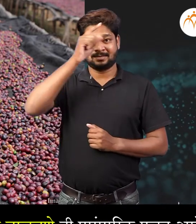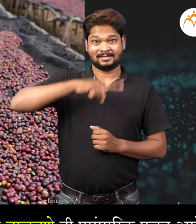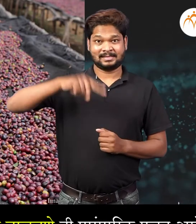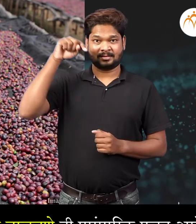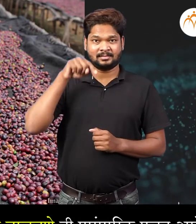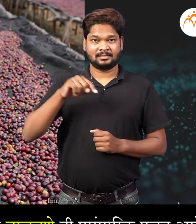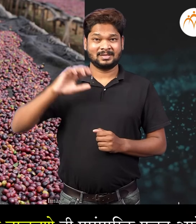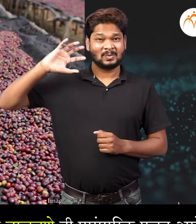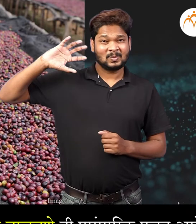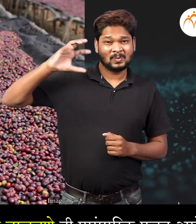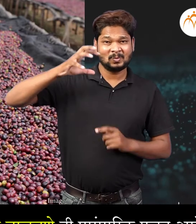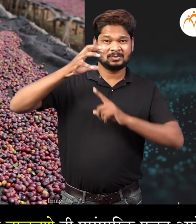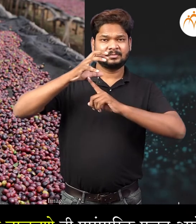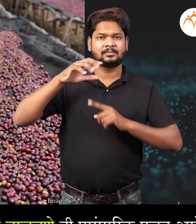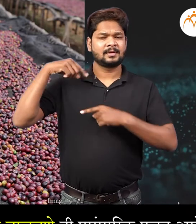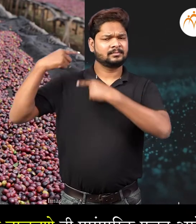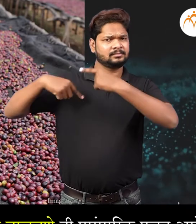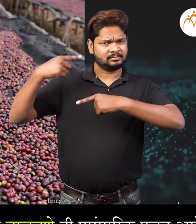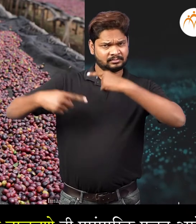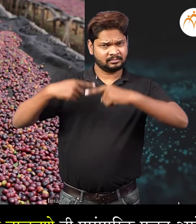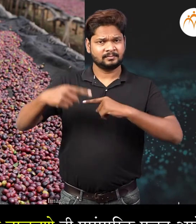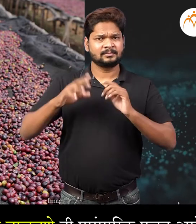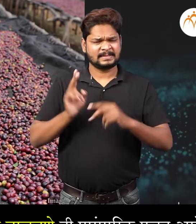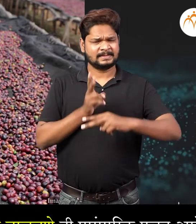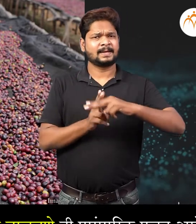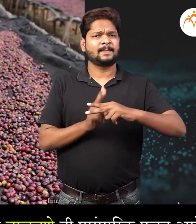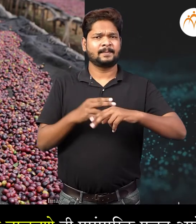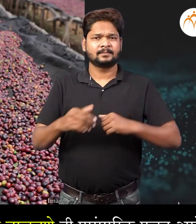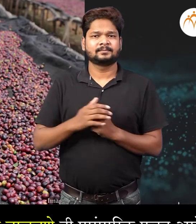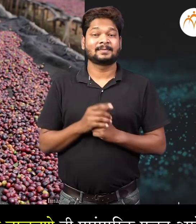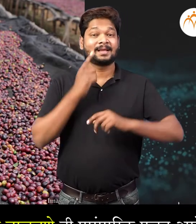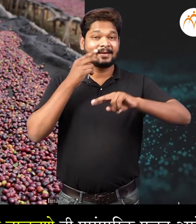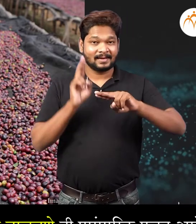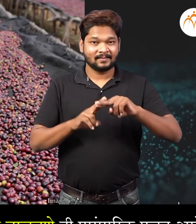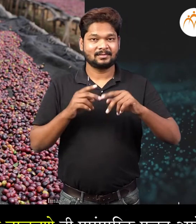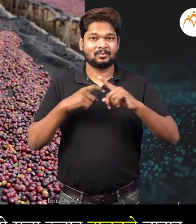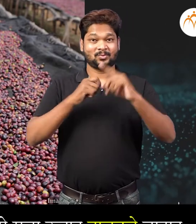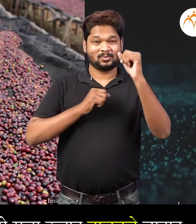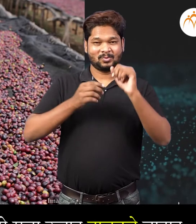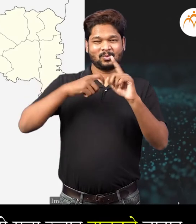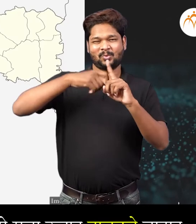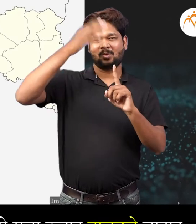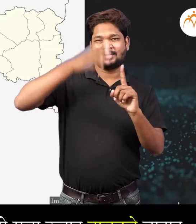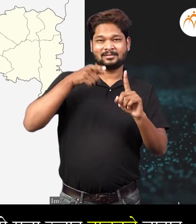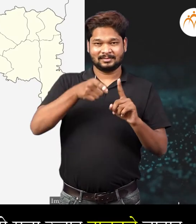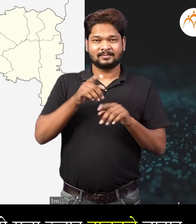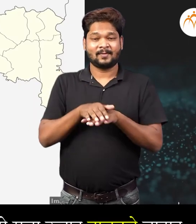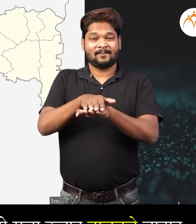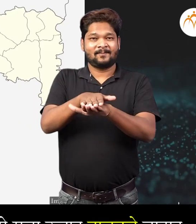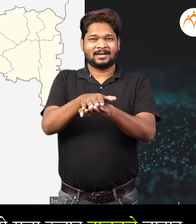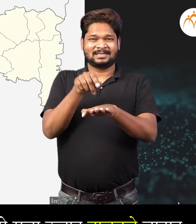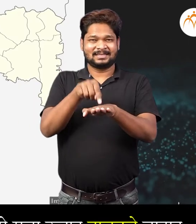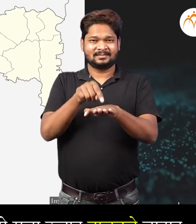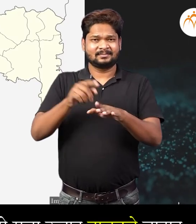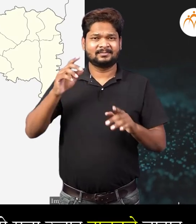आपल्या देशात अन्न पदार्थ सूर्य प्रकाशात वालावने ही पारंपरिक पद्धते तुम्ही कोकनात बगाल कि